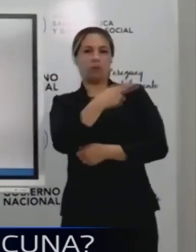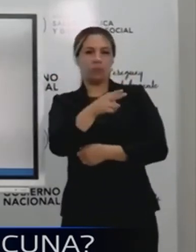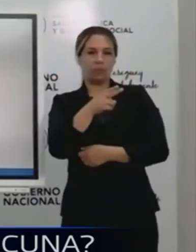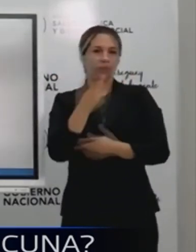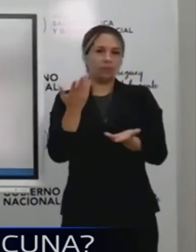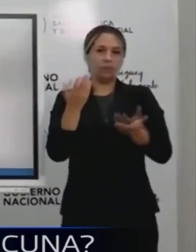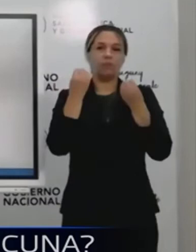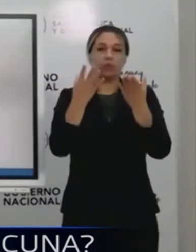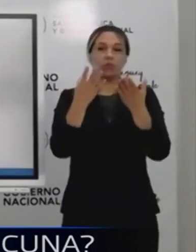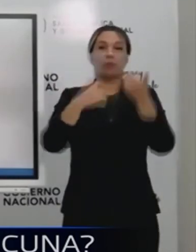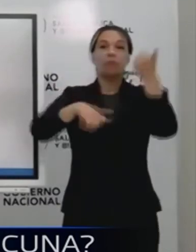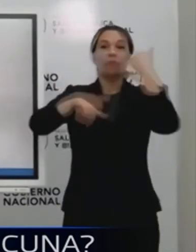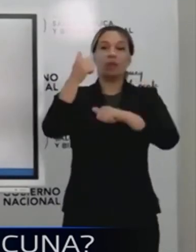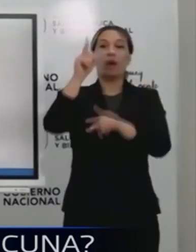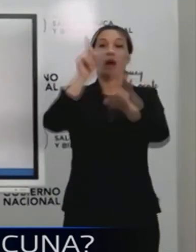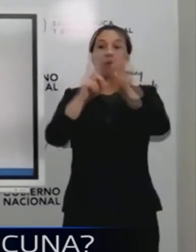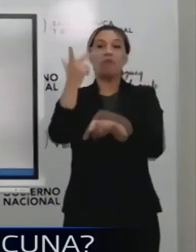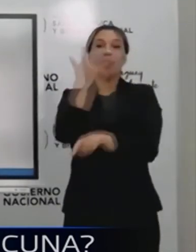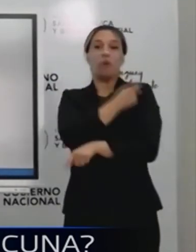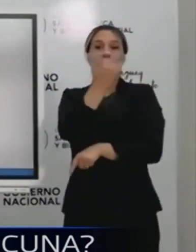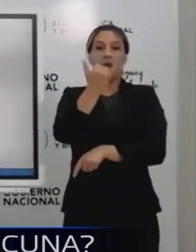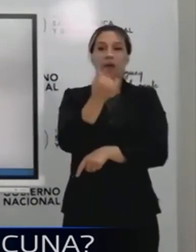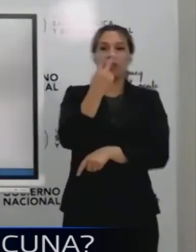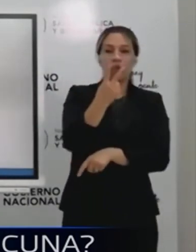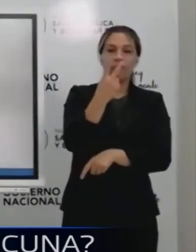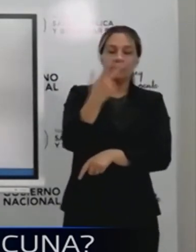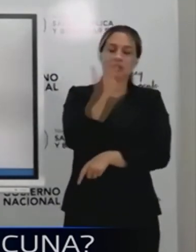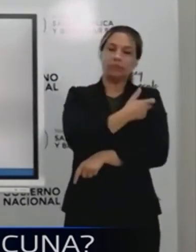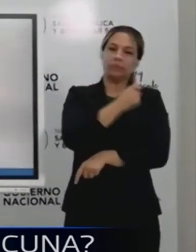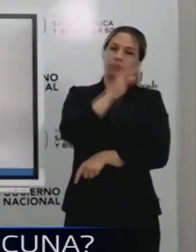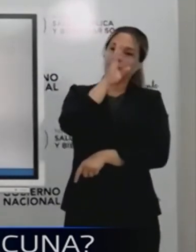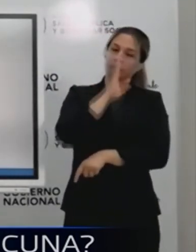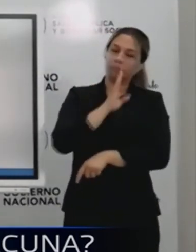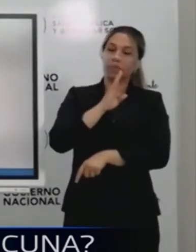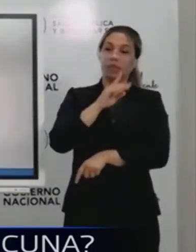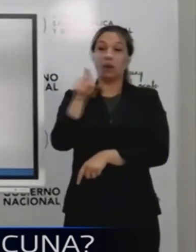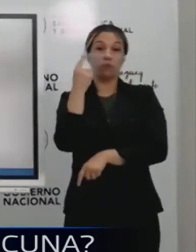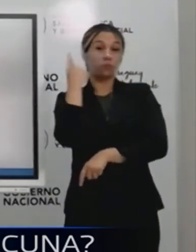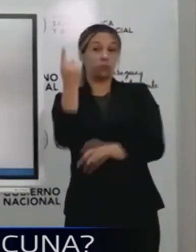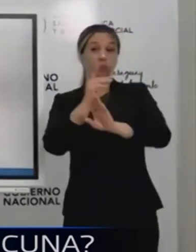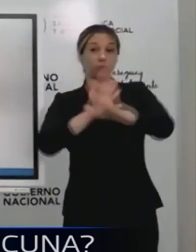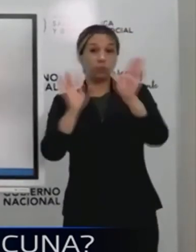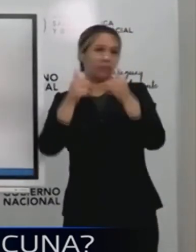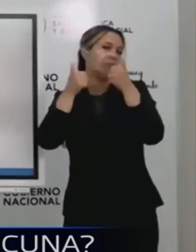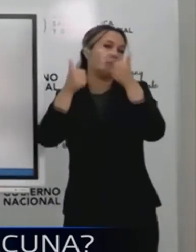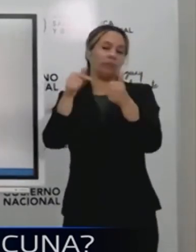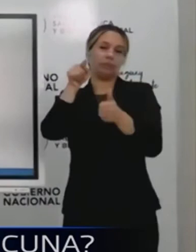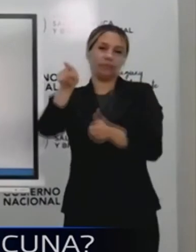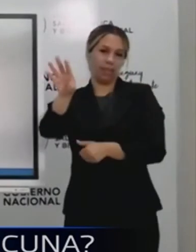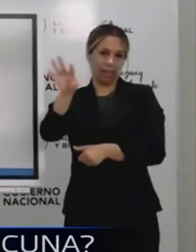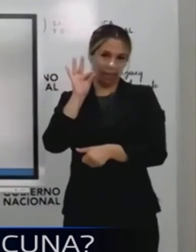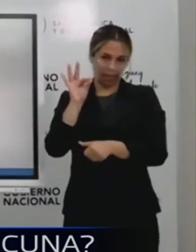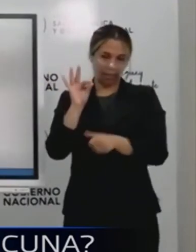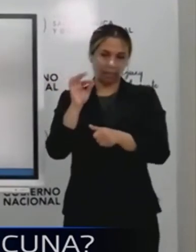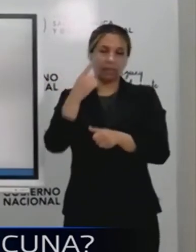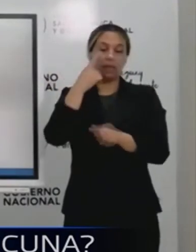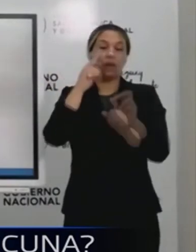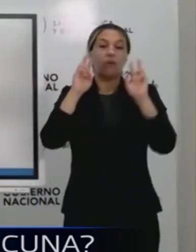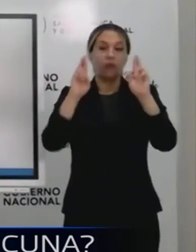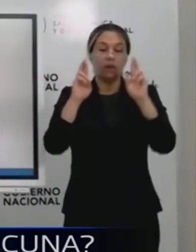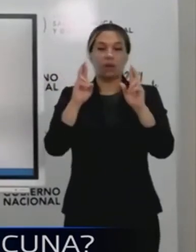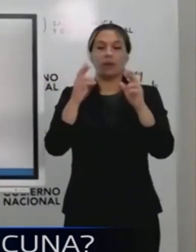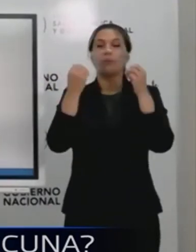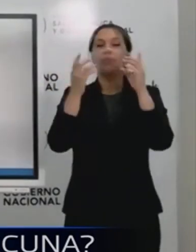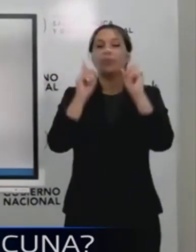nomás, sería lo ideal. Pero bueno, si la única que hay es de dos dosis, vamos por ella. La otra cosa es también que la